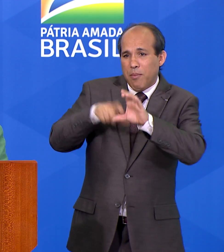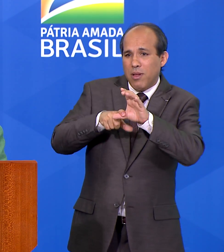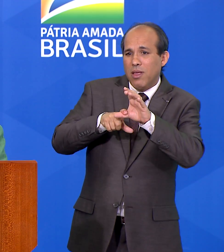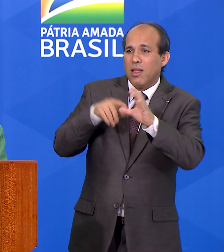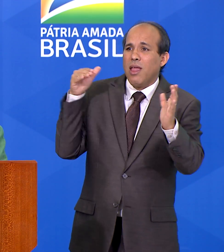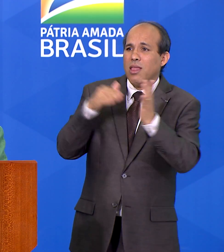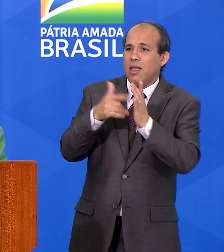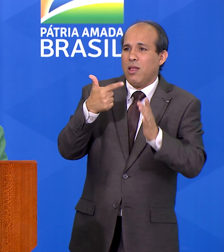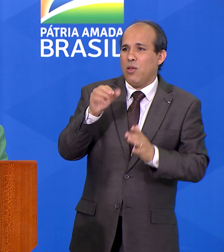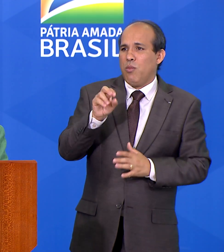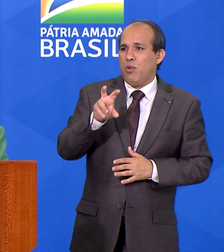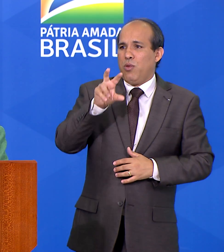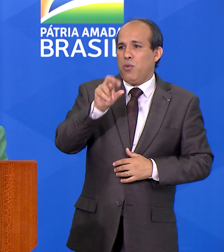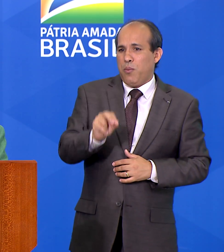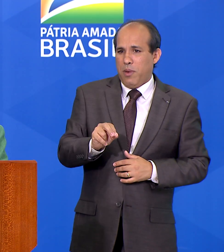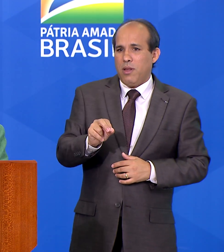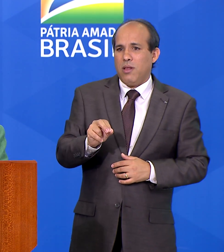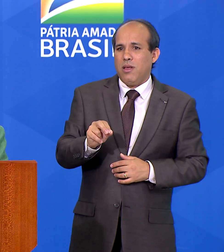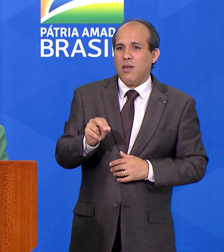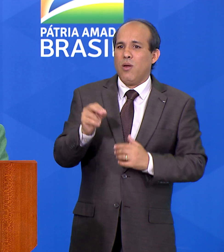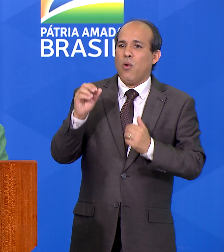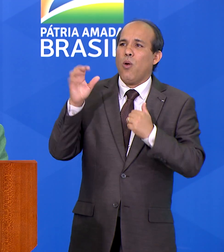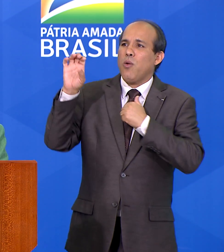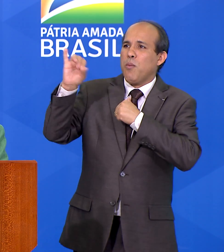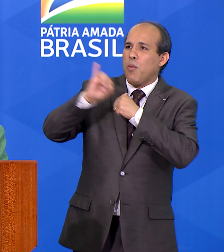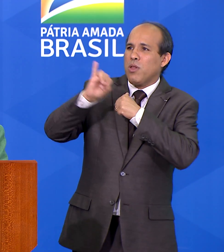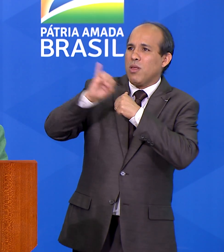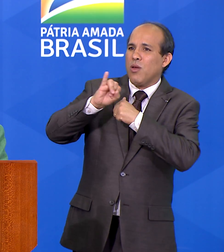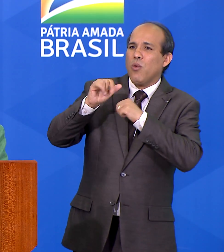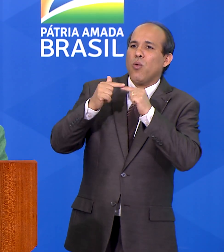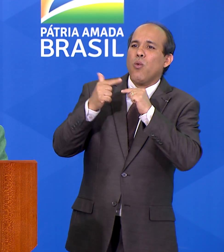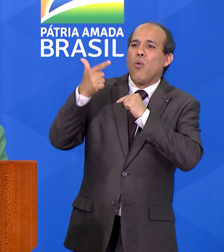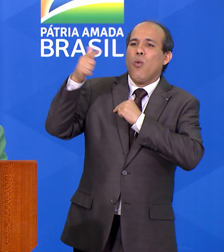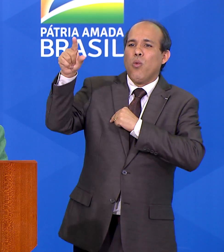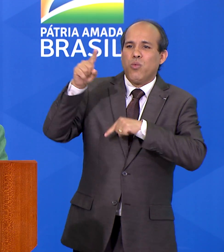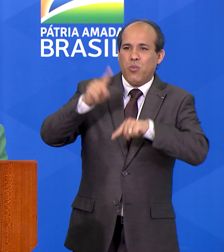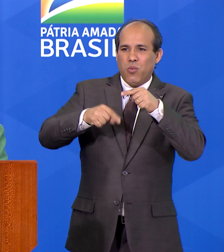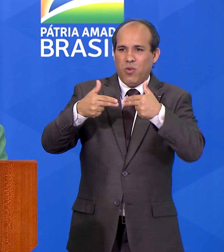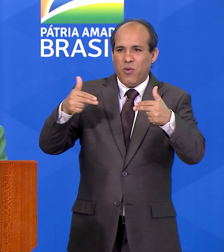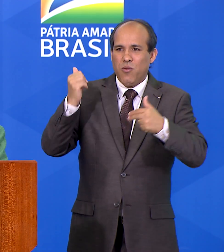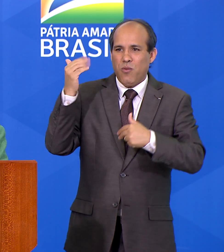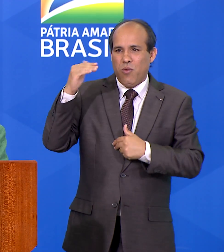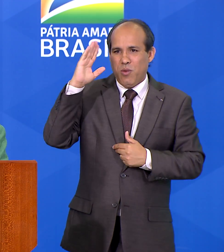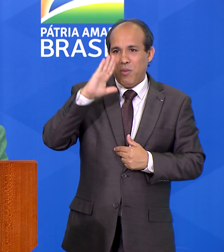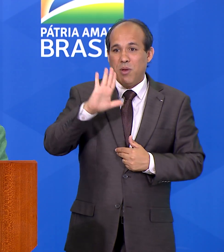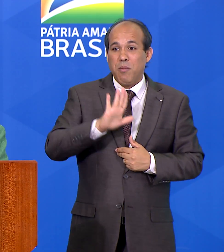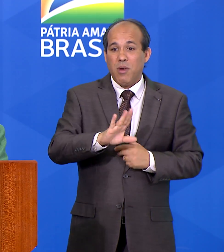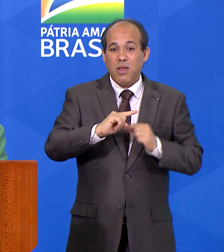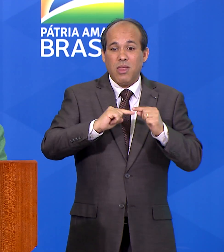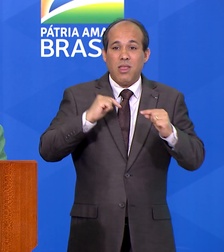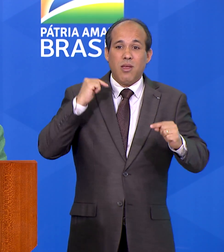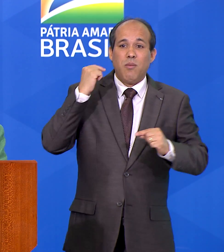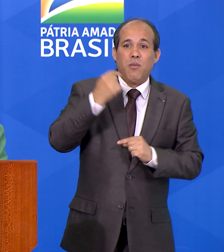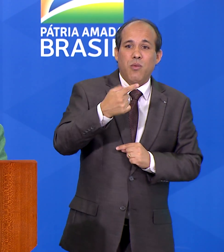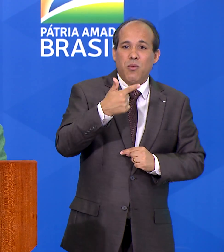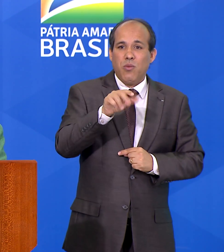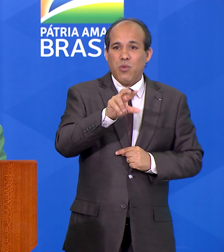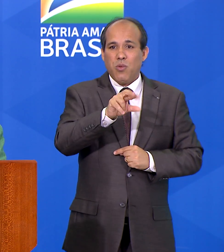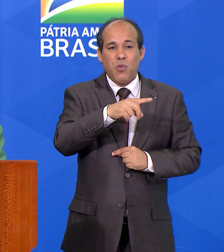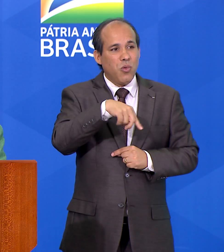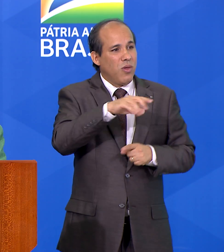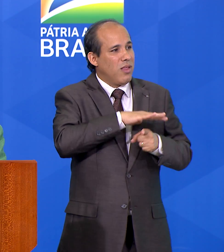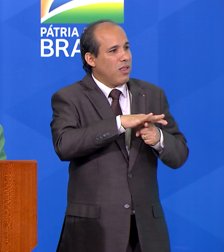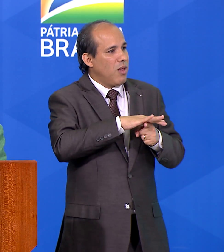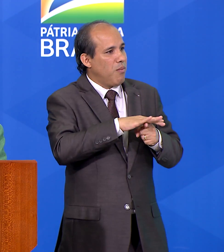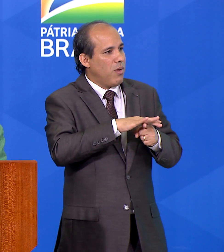data que definimos como meta final para a conclusão deste plano nacional, nossa demanda por nutrientes para